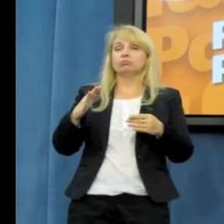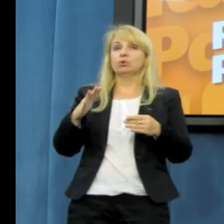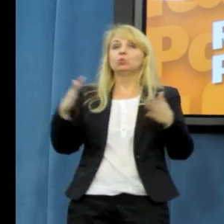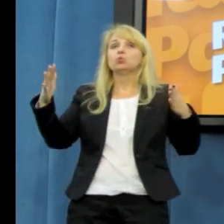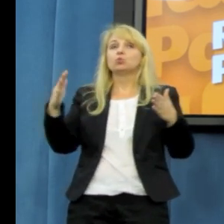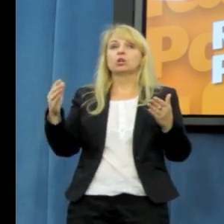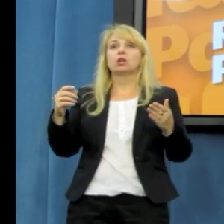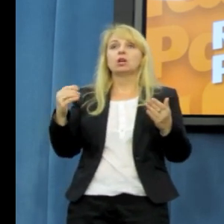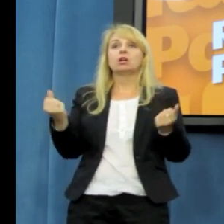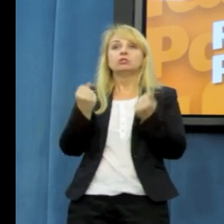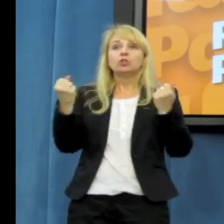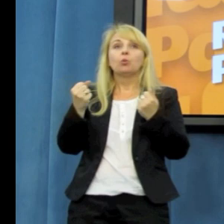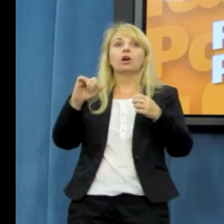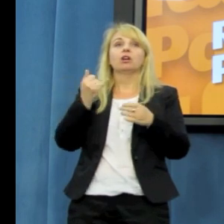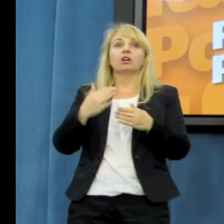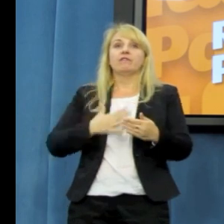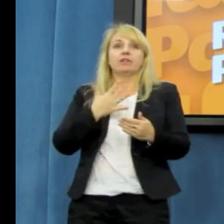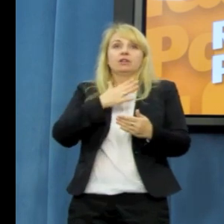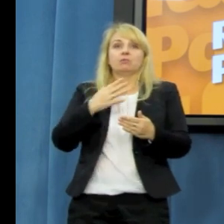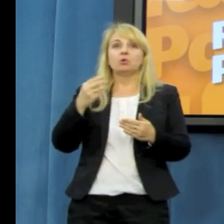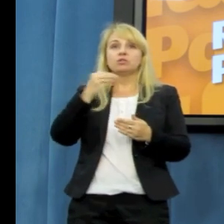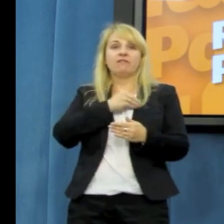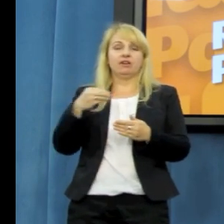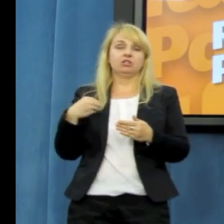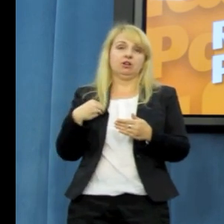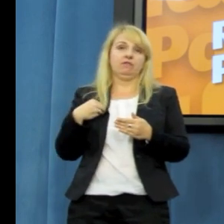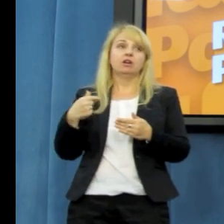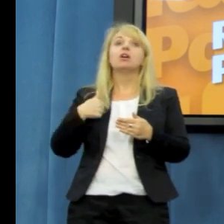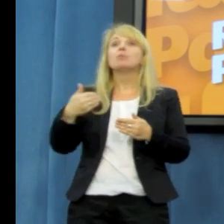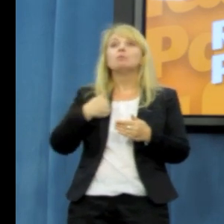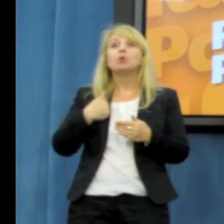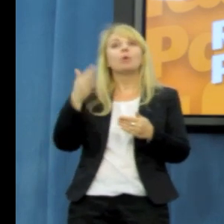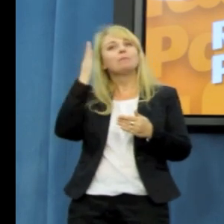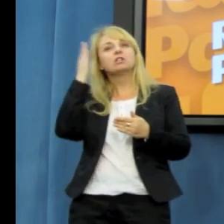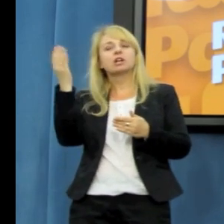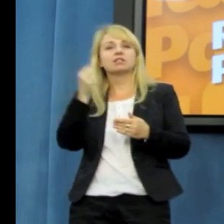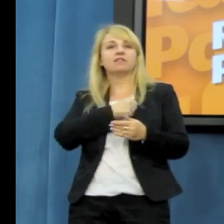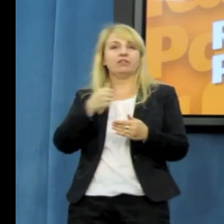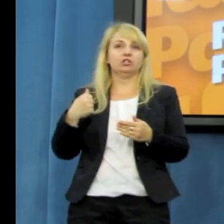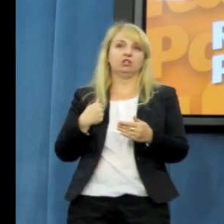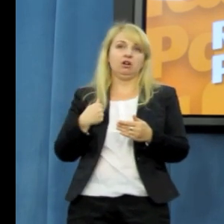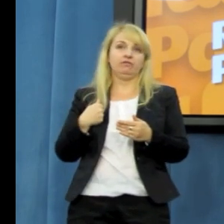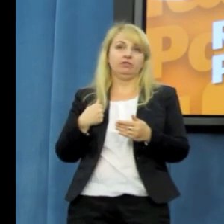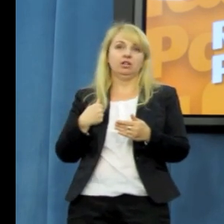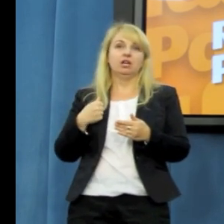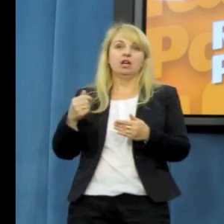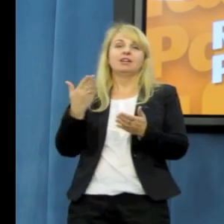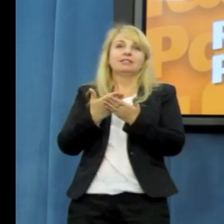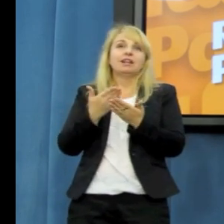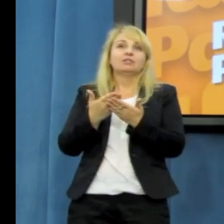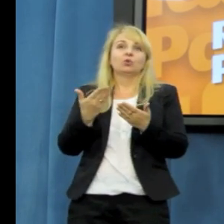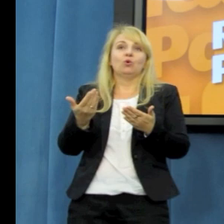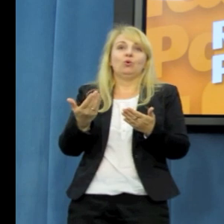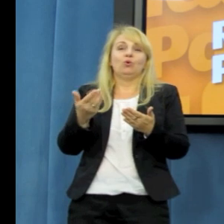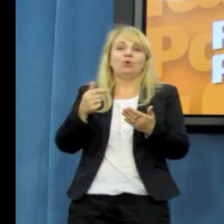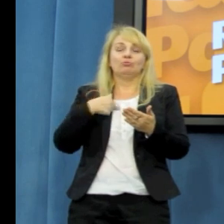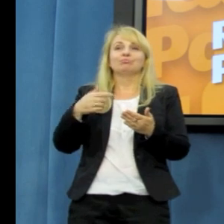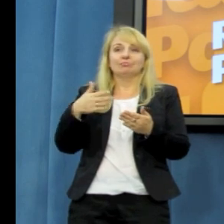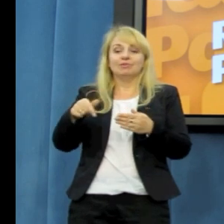warszawiaków, że jestem mieszkańcem Warszawy przez wiele lat, szczególnie bliskie mi są te sytuacje.